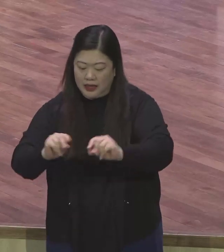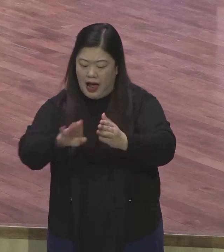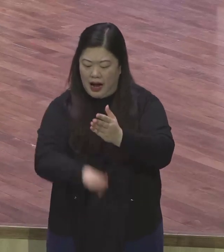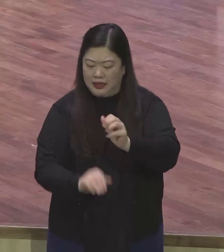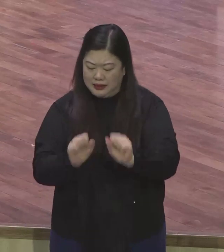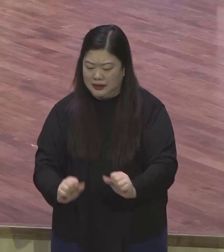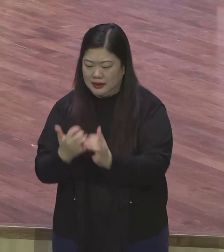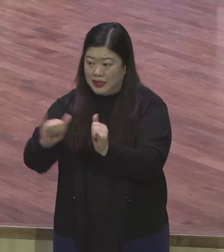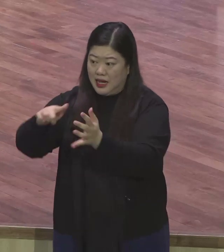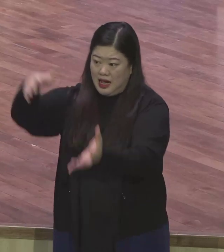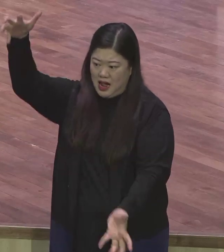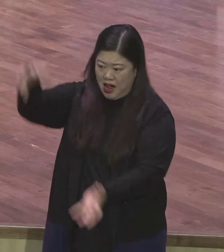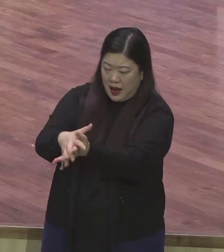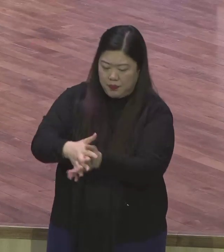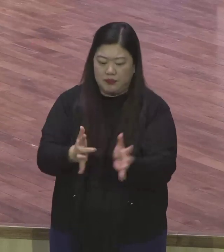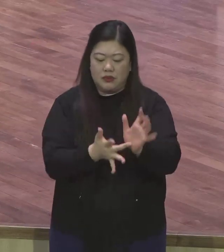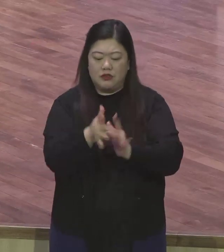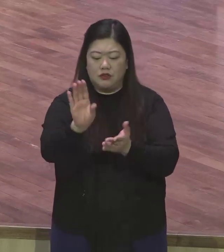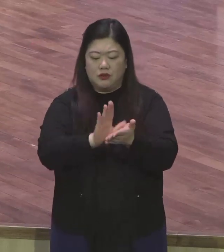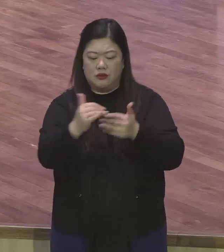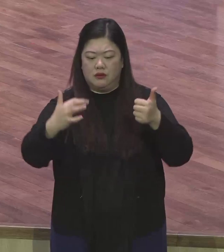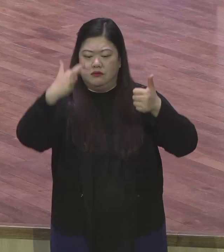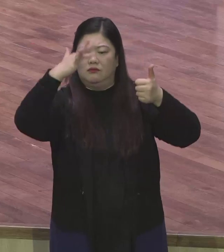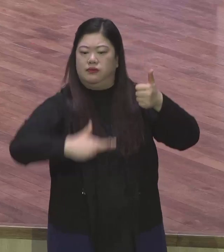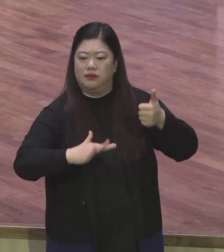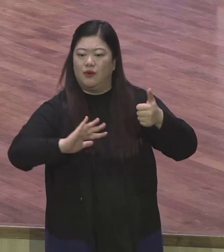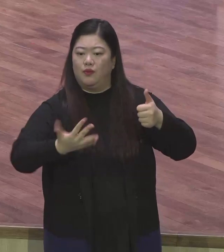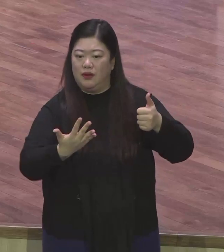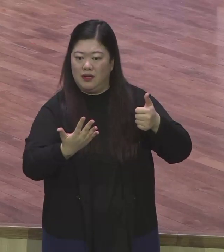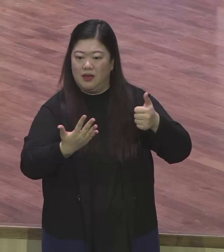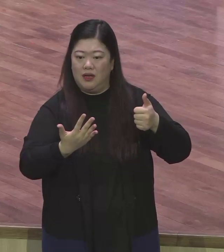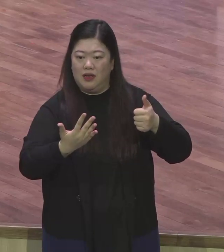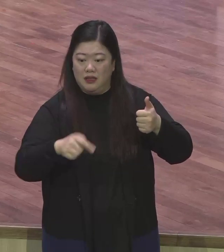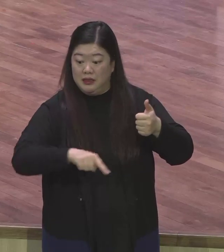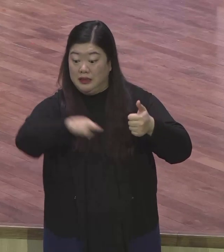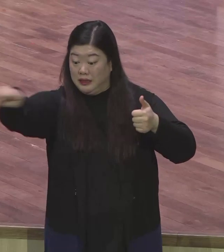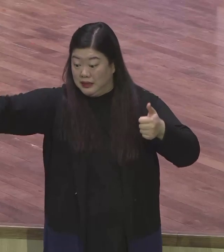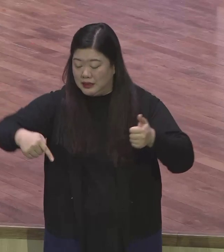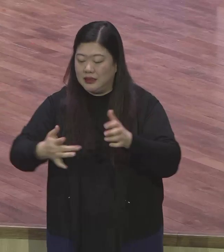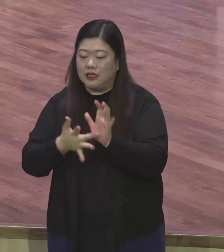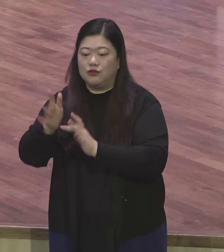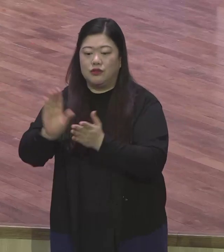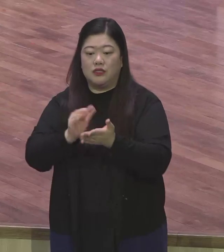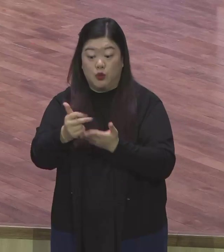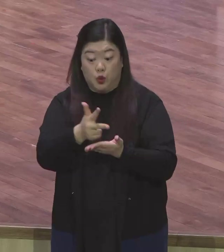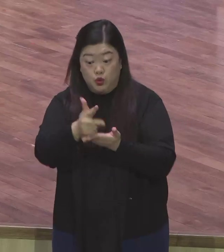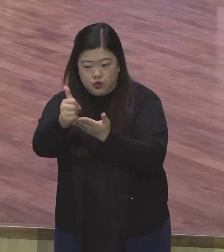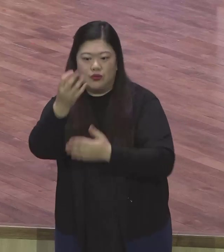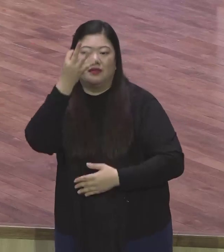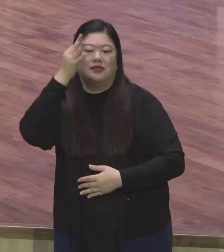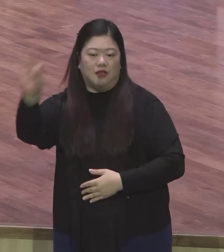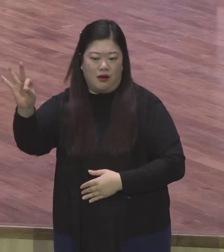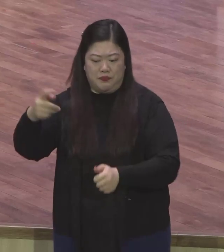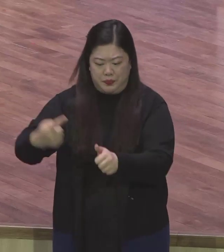예수의 이름에 꿇게 하시고 모든 입으로 예수의 이름에 꿇게 하시고 모든 하나님의 아버지께 영광을 돌리게 하셨느니라